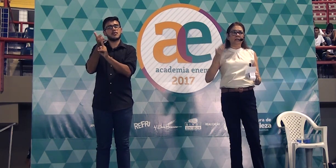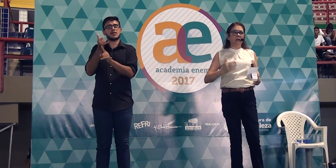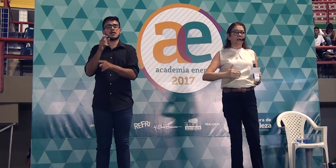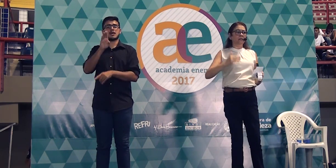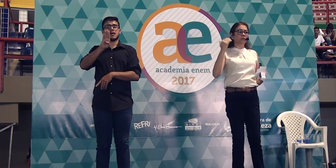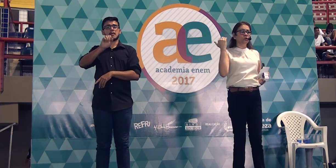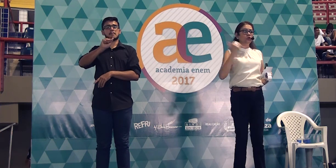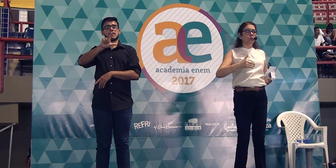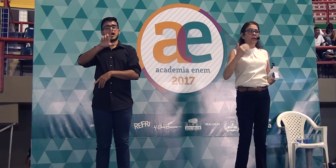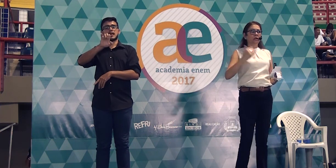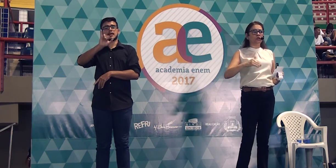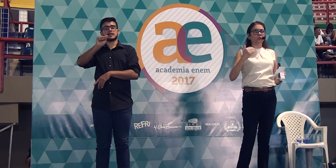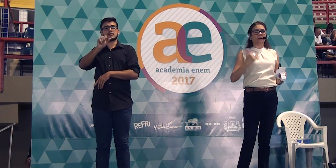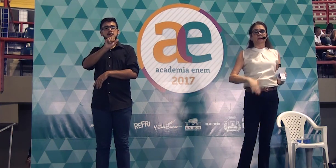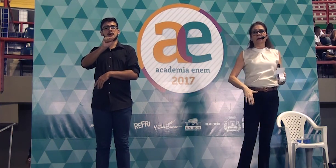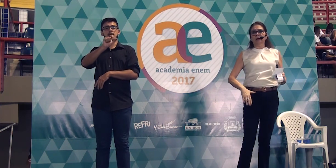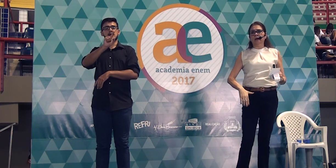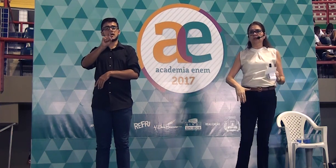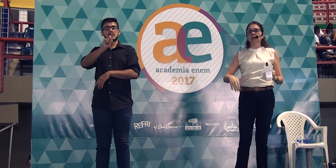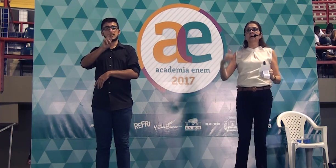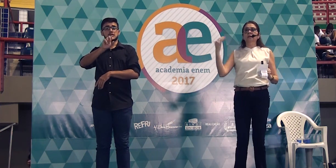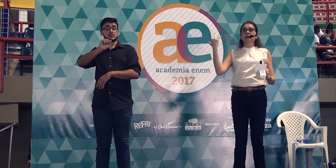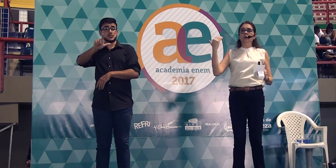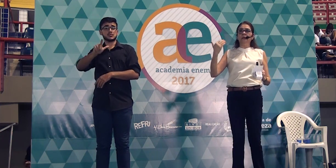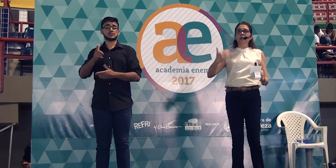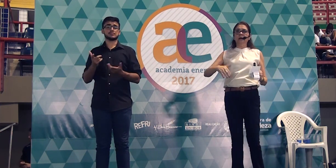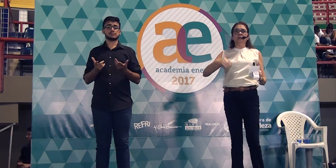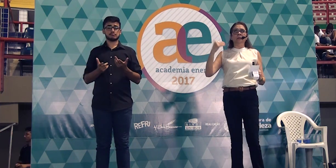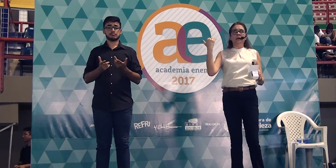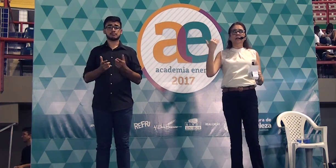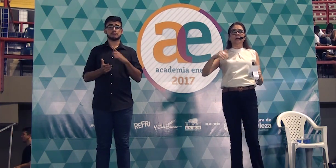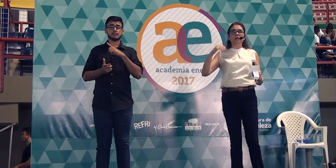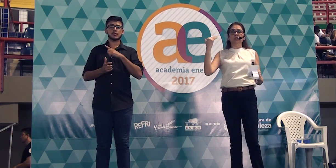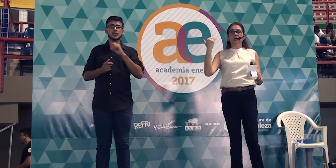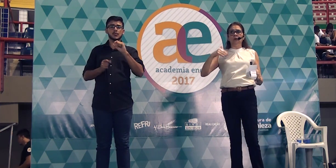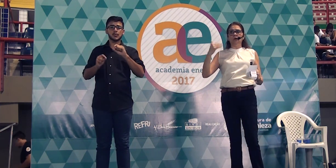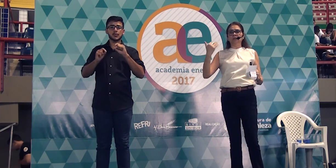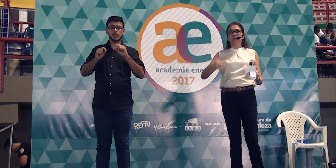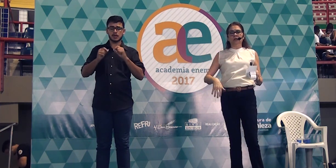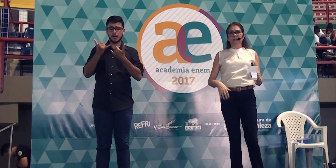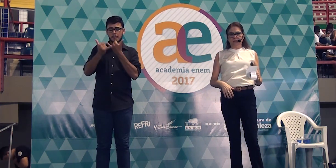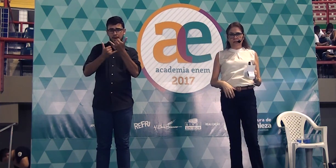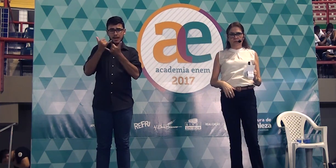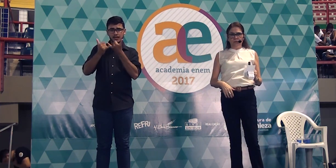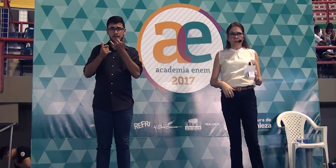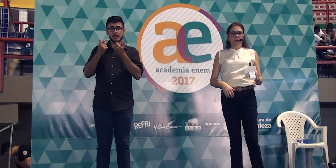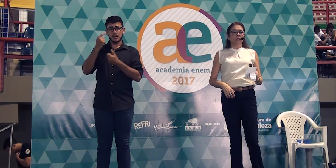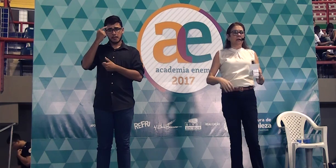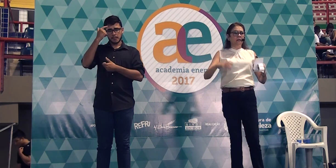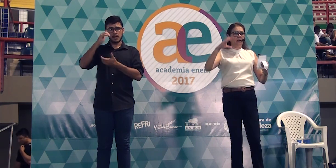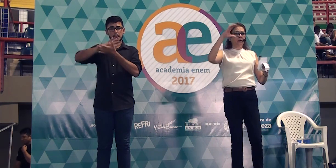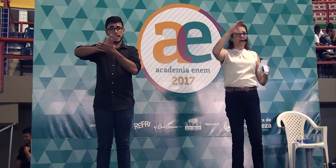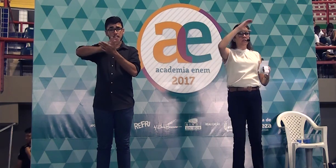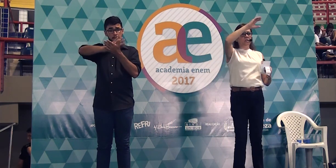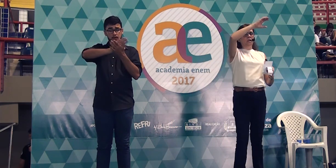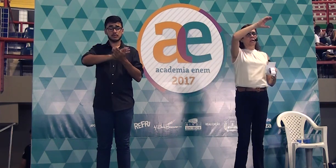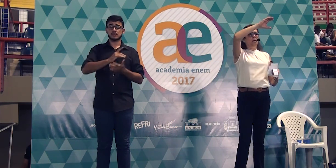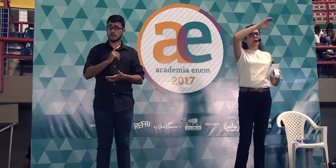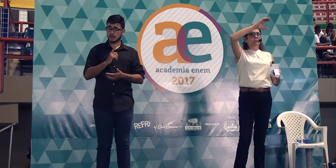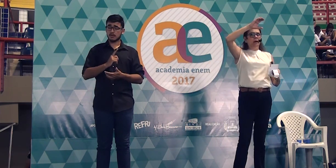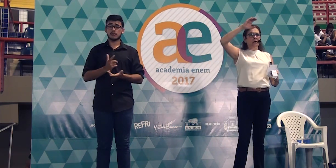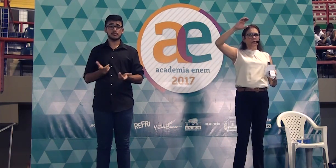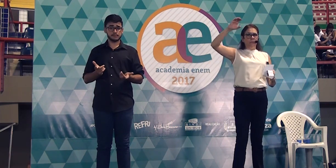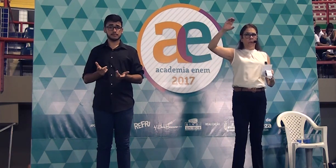das brincadeiras no sub-lixo da internet denominada brincadeiras de não-oxigenação, que a internet